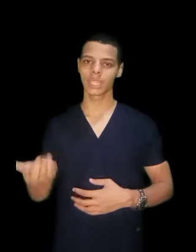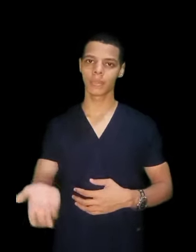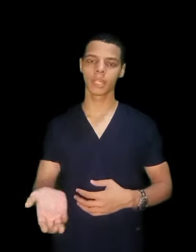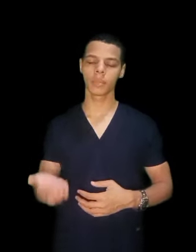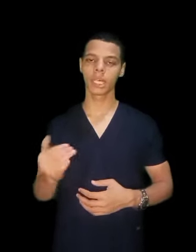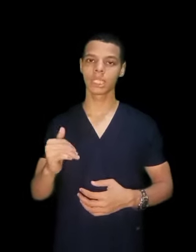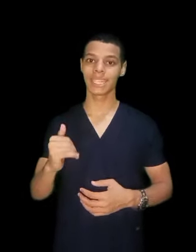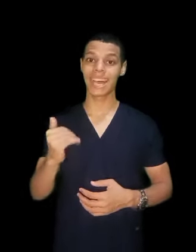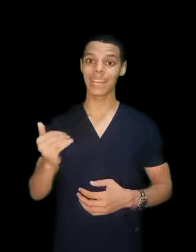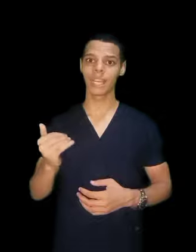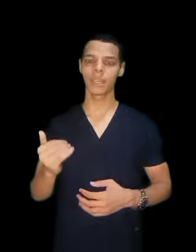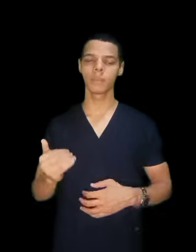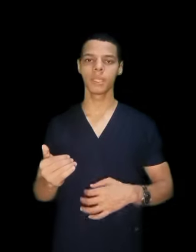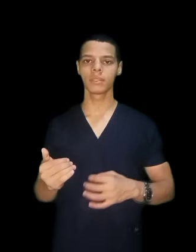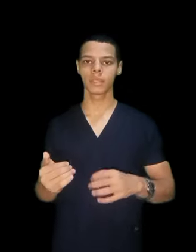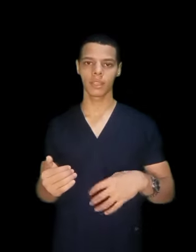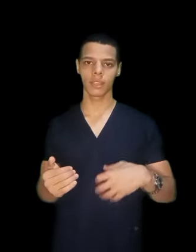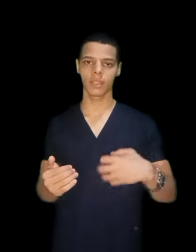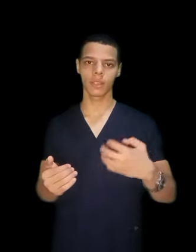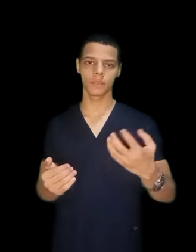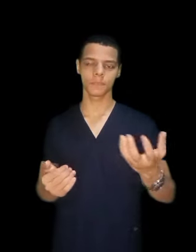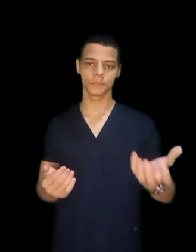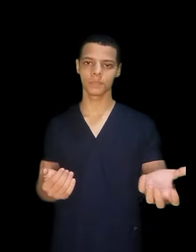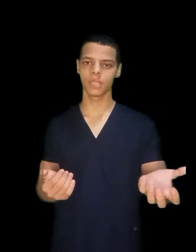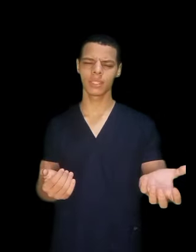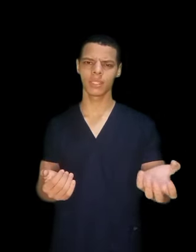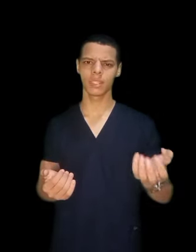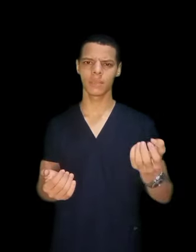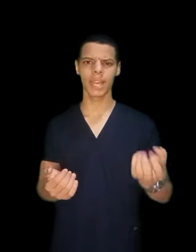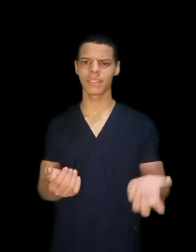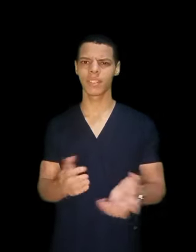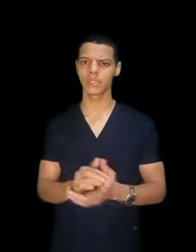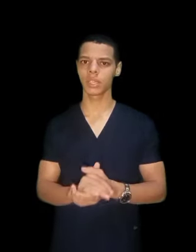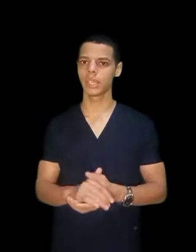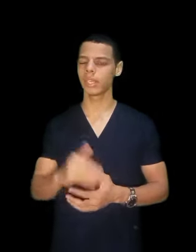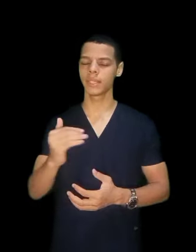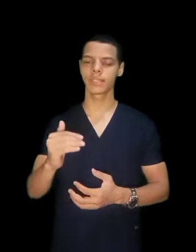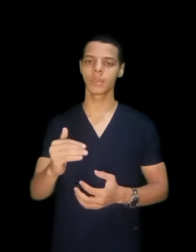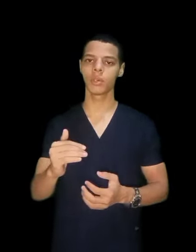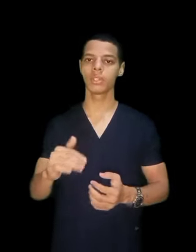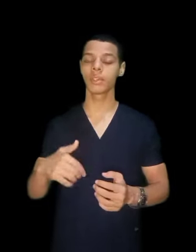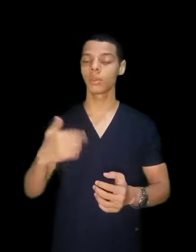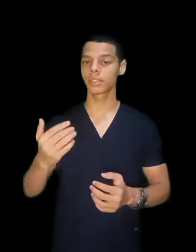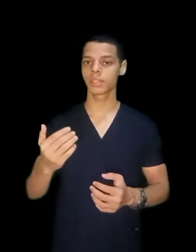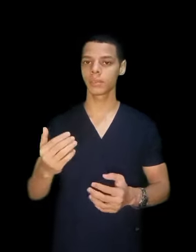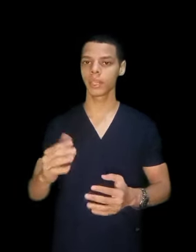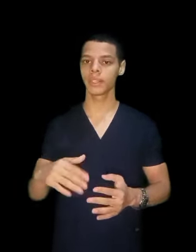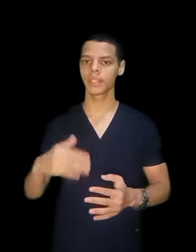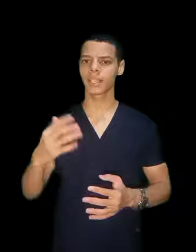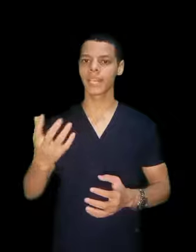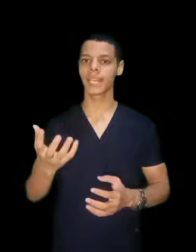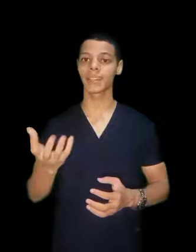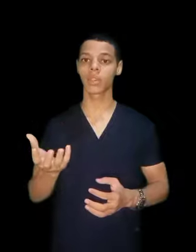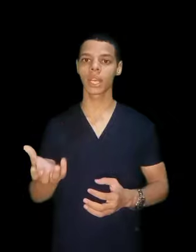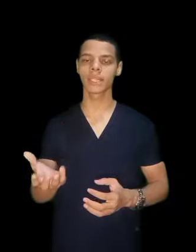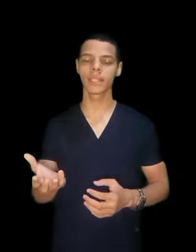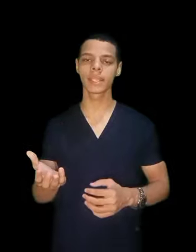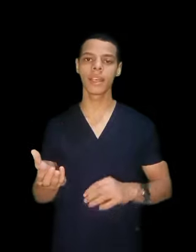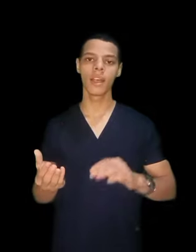مرتبها طبعا اعلى من اه من مع الفن الصحي. لان زي ما قلنا كلية التمريد انت خرجه على الدرجة الثالثة.